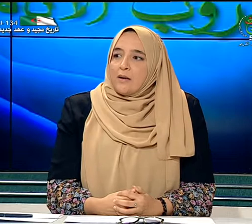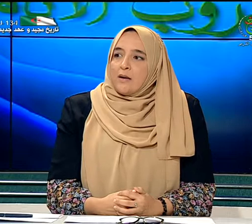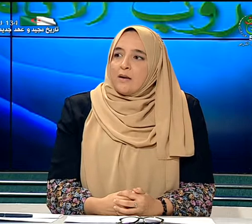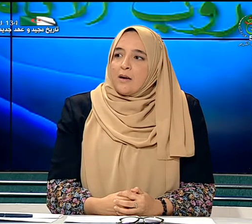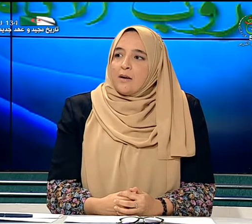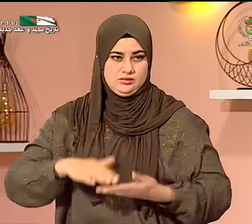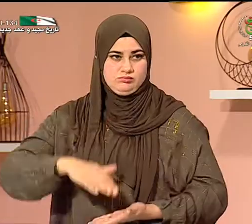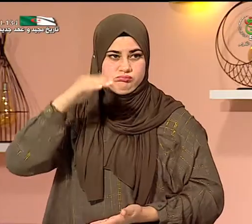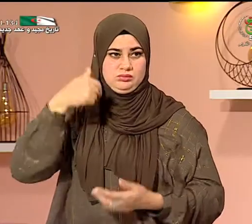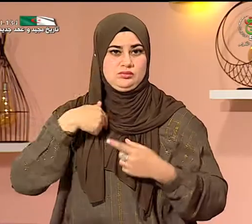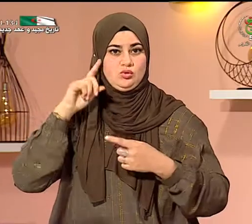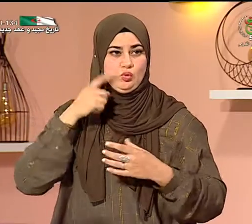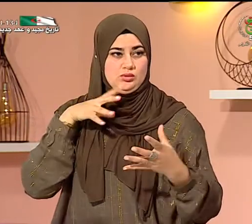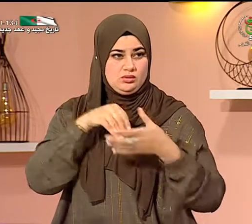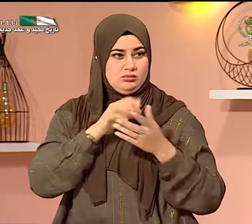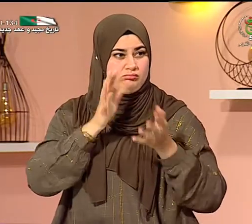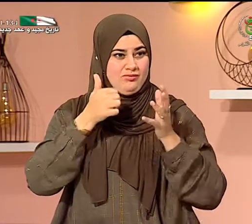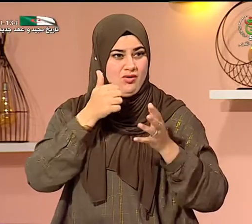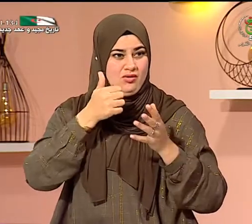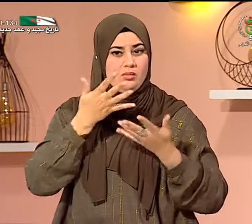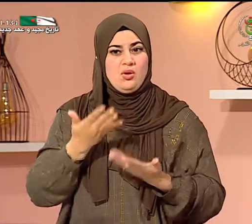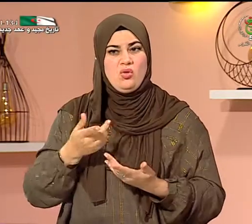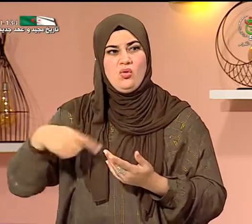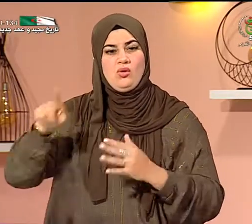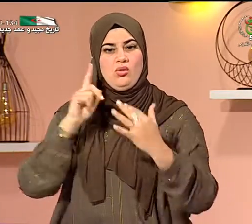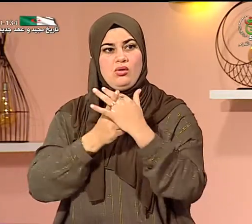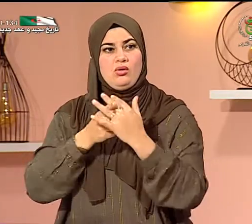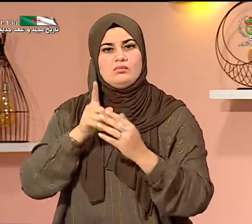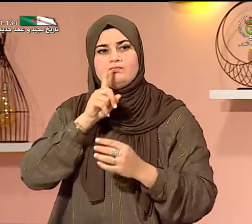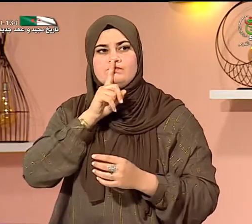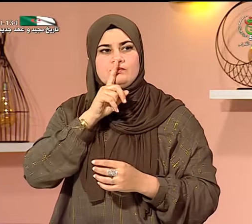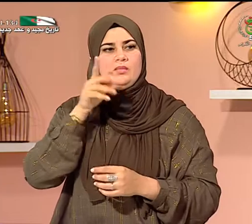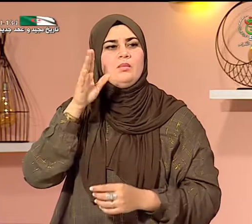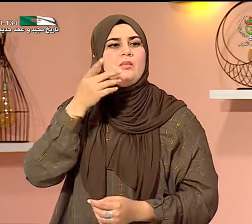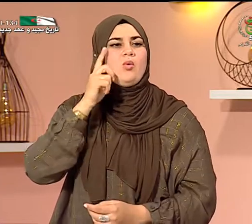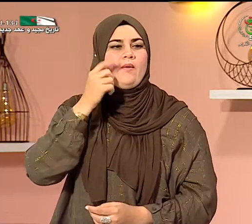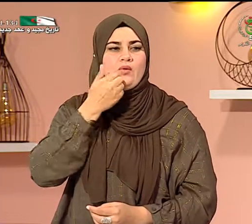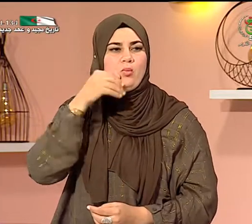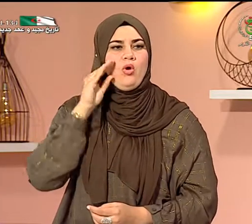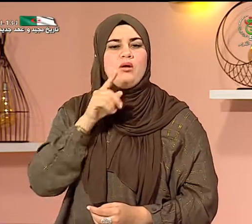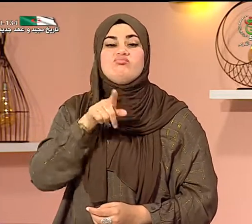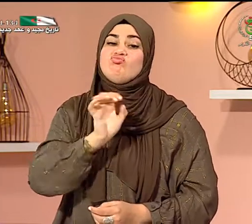مثلا أنا فيما يخص فيما جربته تجربة حياتي